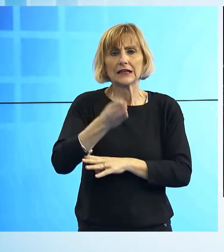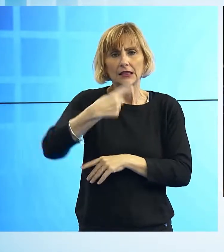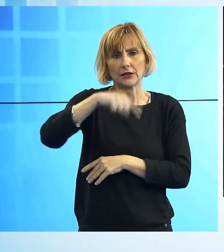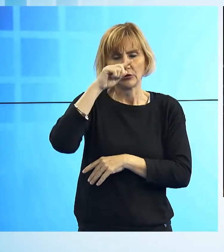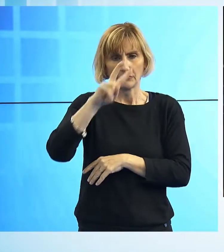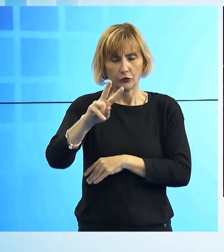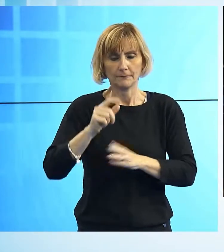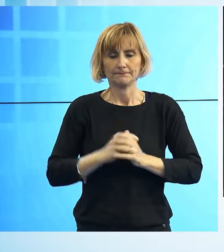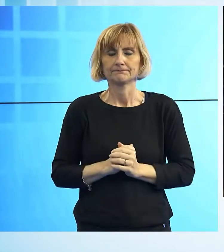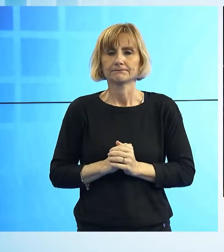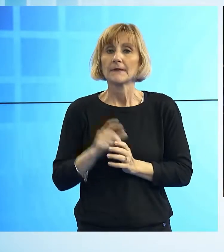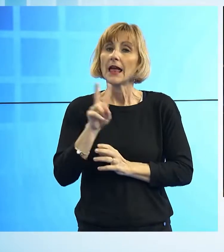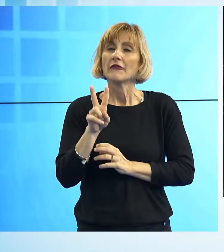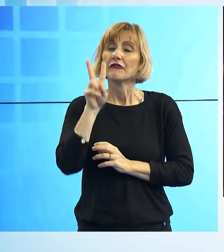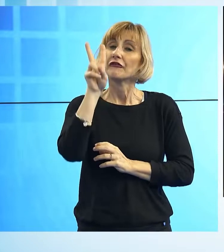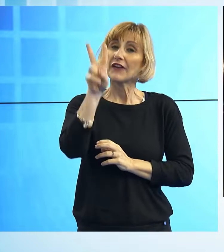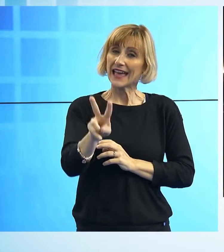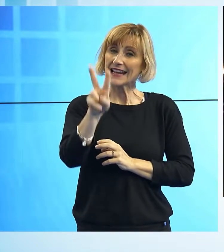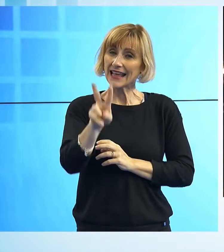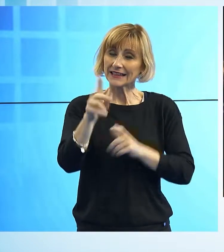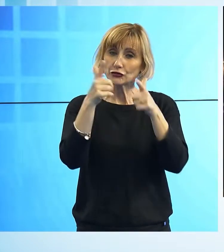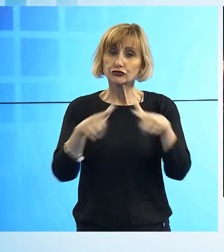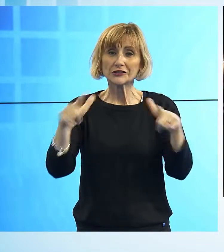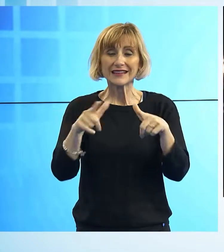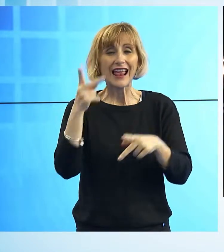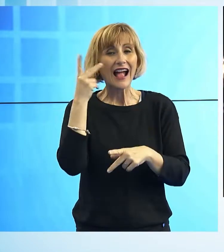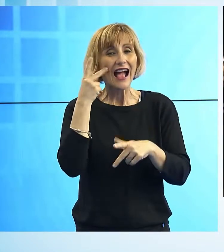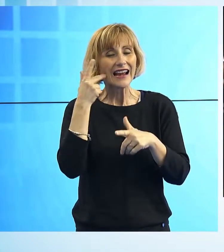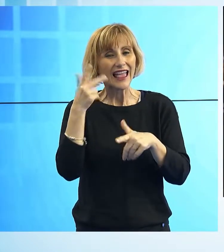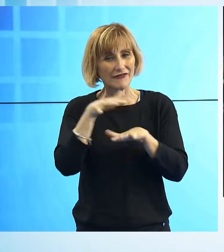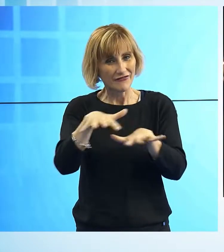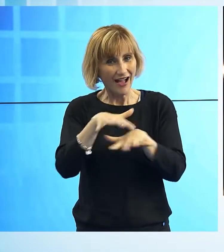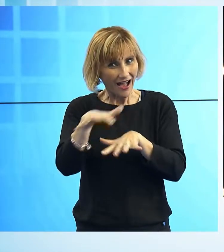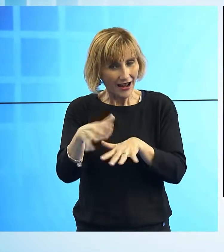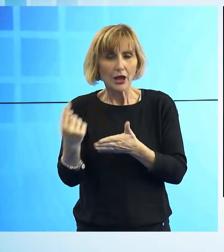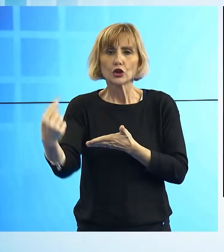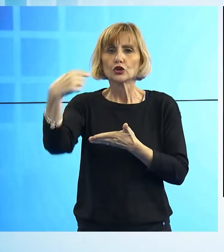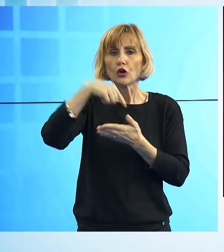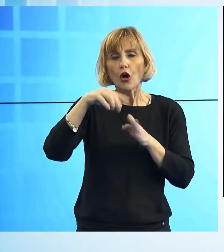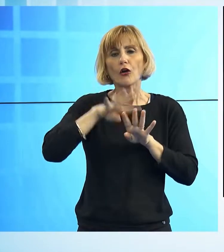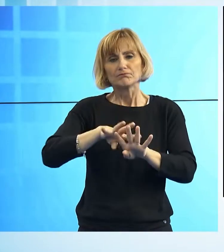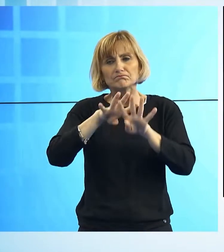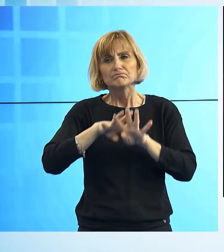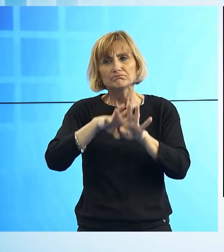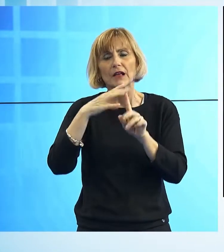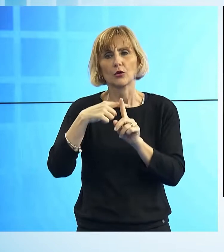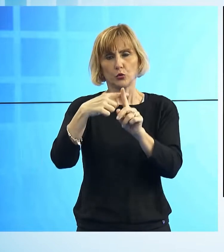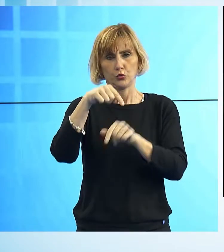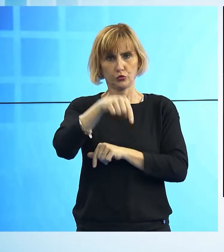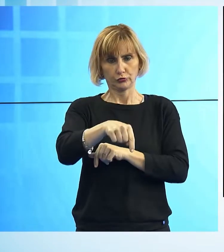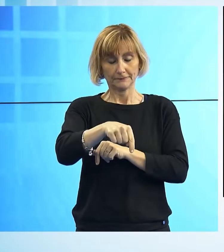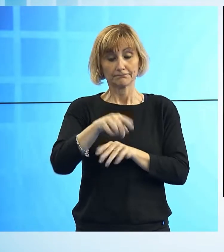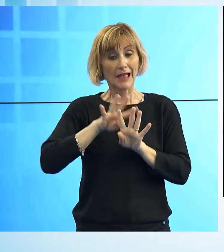presso la cittadella del Carnevale la via Crucis promossa dal servizio di pastorale giovanile della Diocesi di Lucca. La